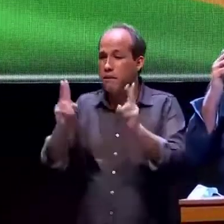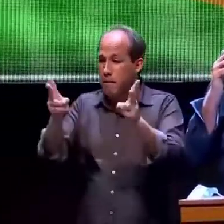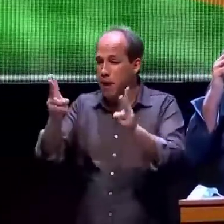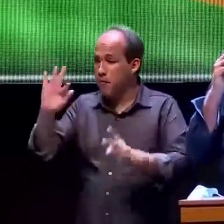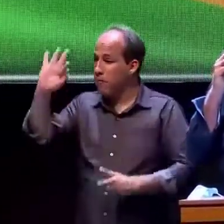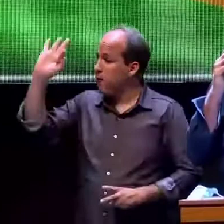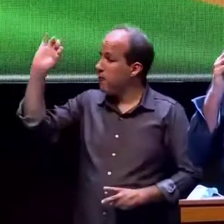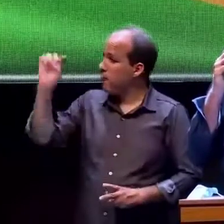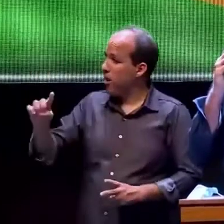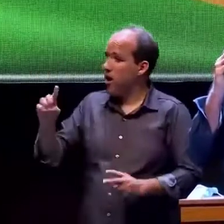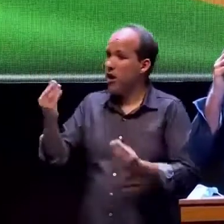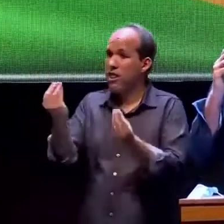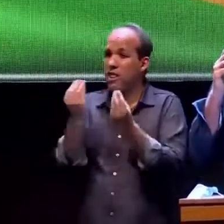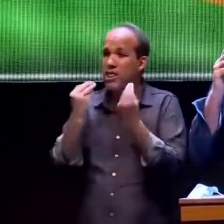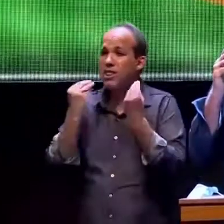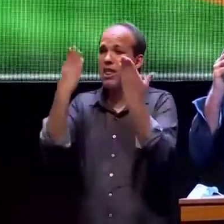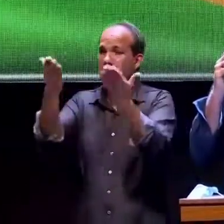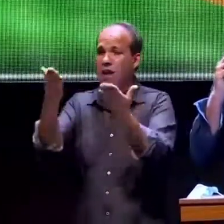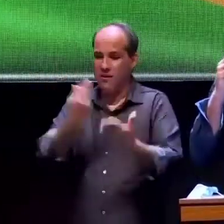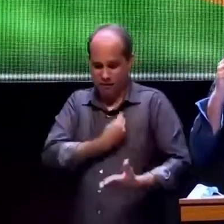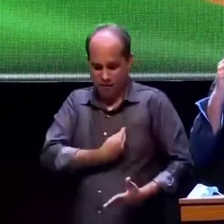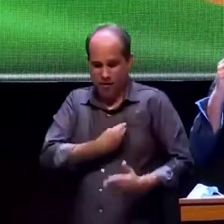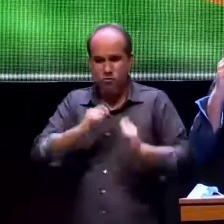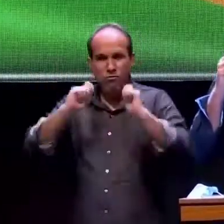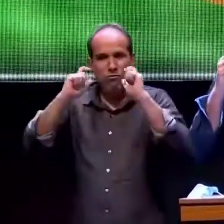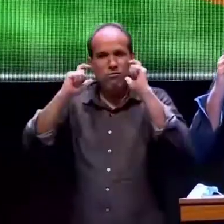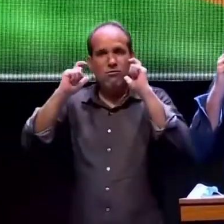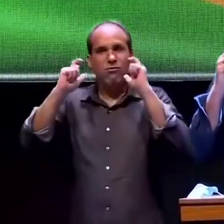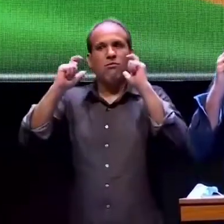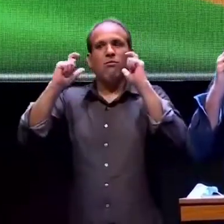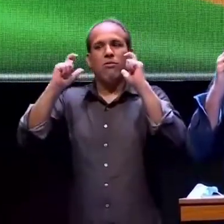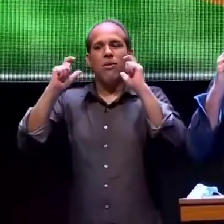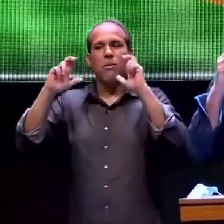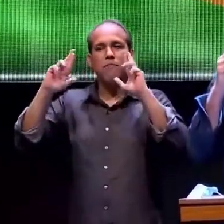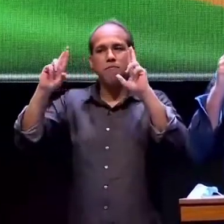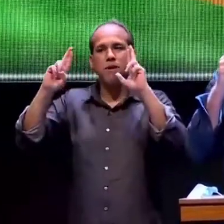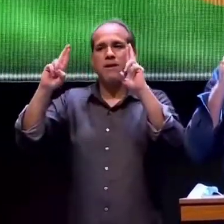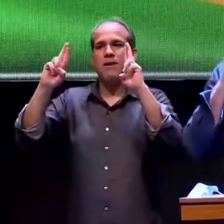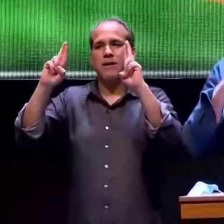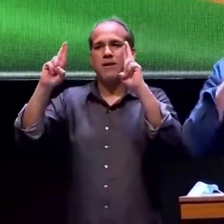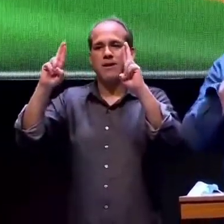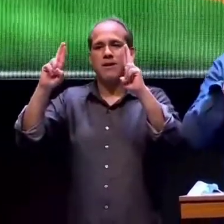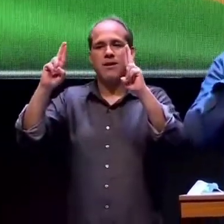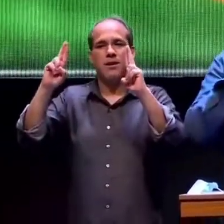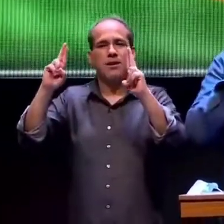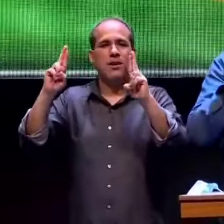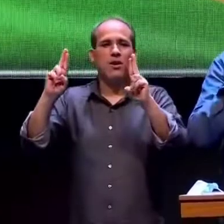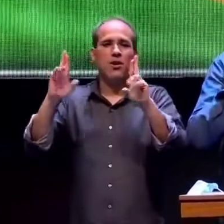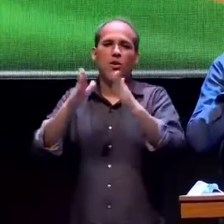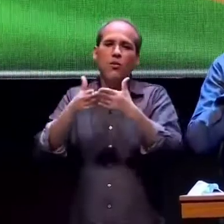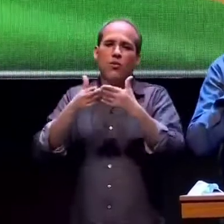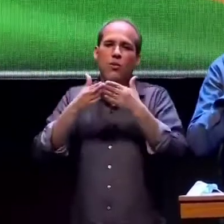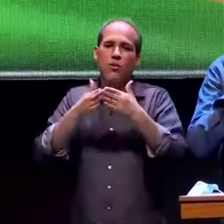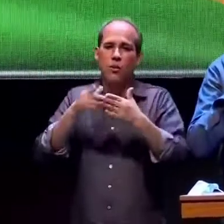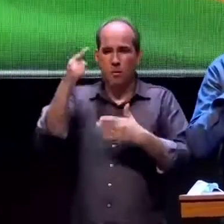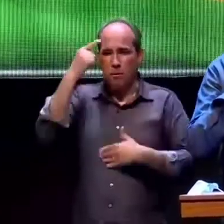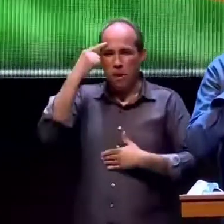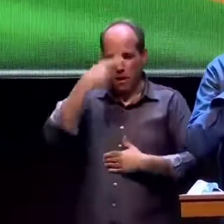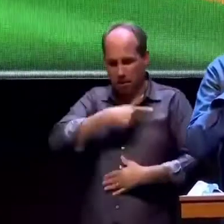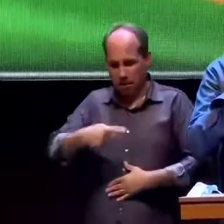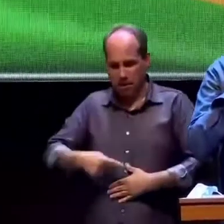nos mantém vivos nos mantém esperançosos não queiro a minha cadeira